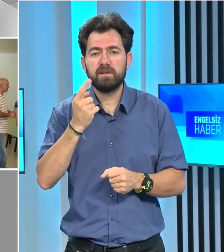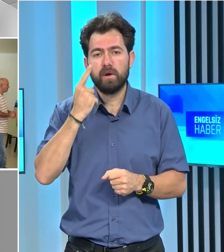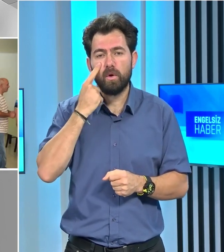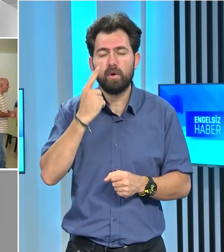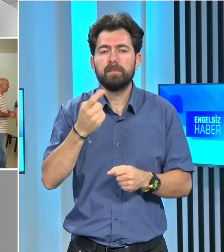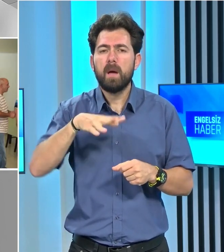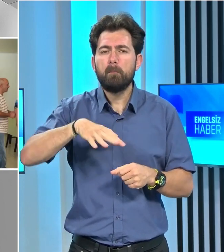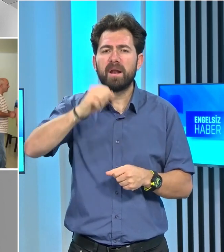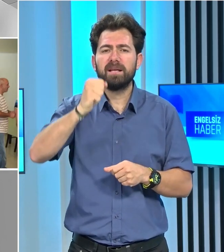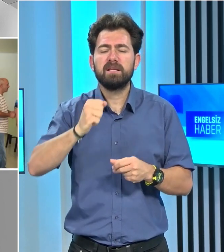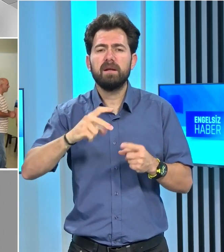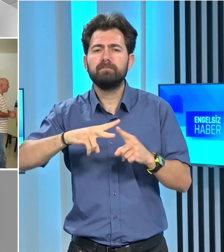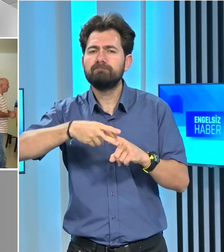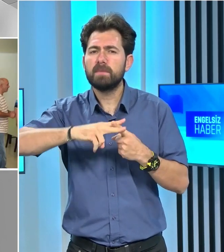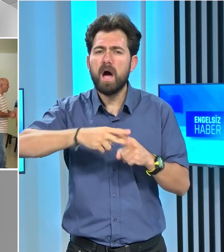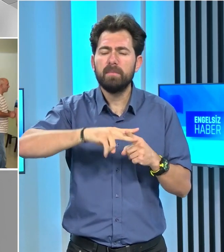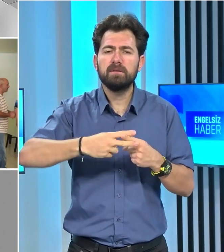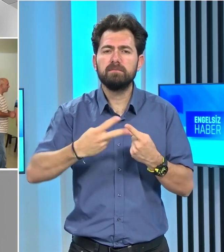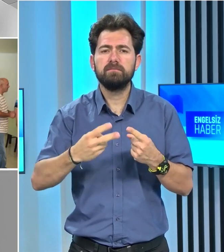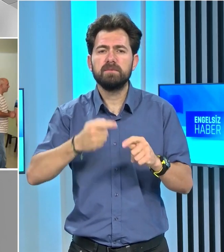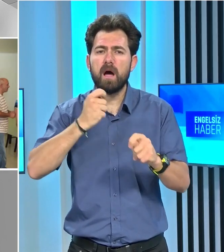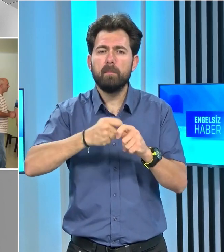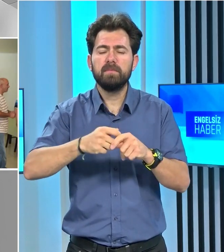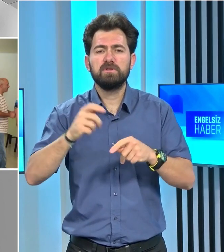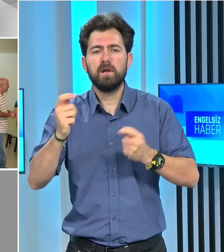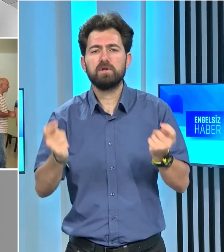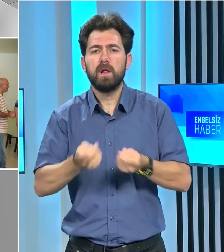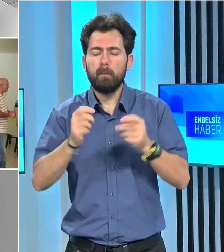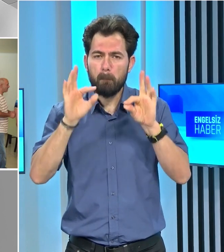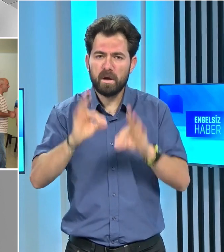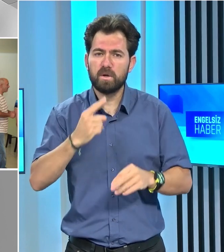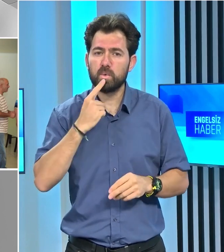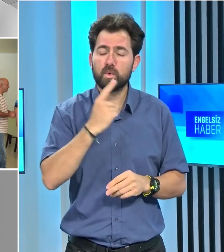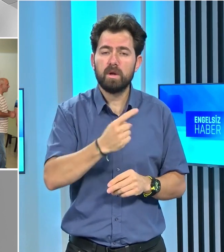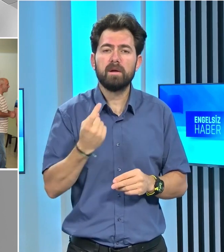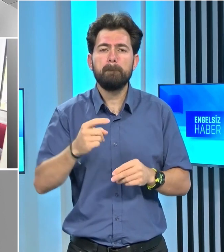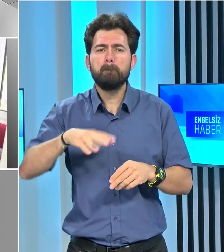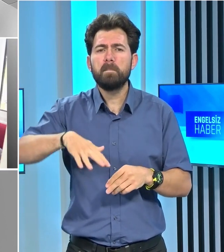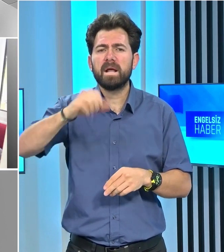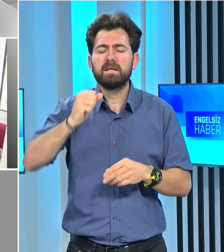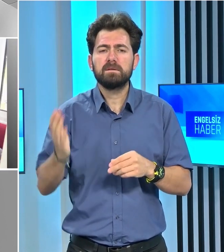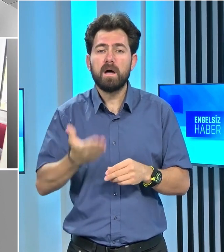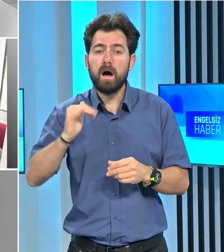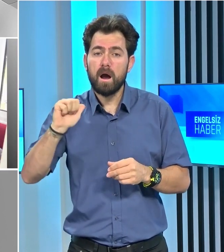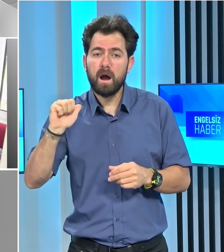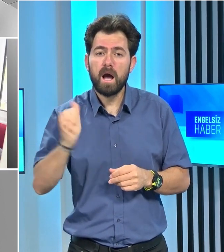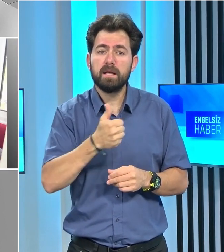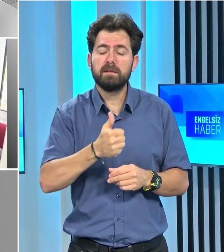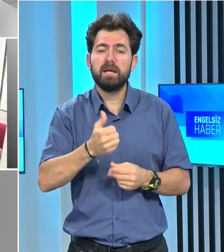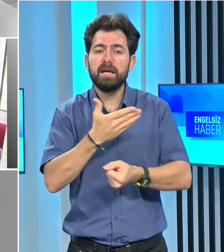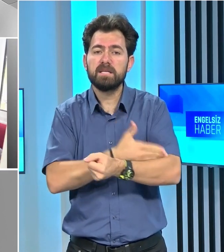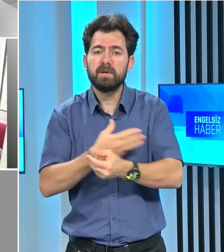merkezlerde tadilat çalışmalarına başlanacağı müjdesini vererek, merkezleri daha kaliteli hizmet verecek seviyeye